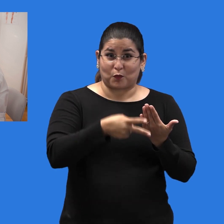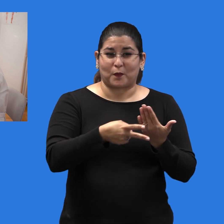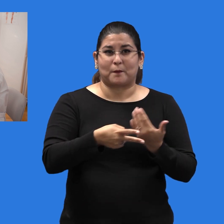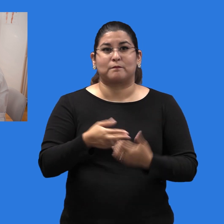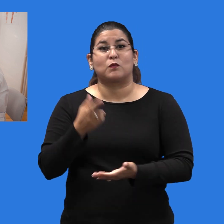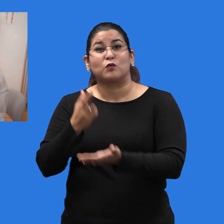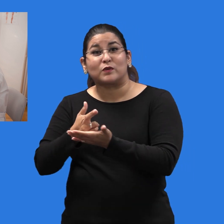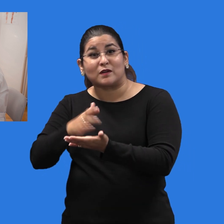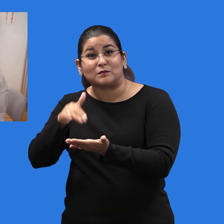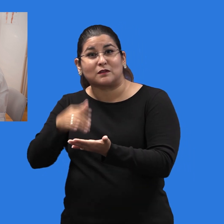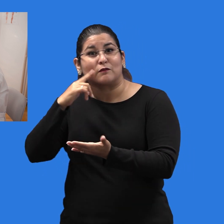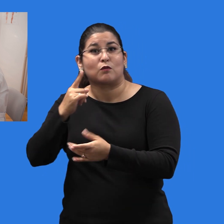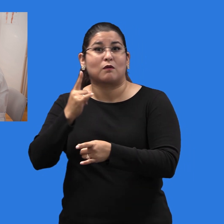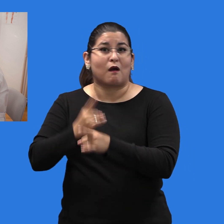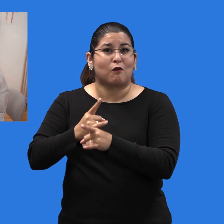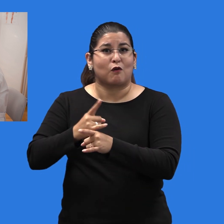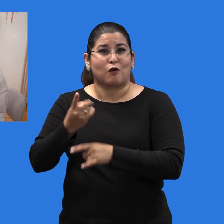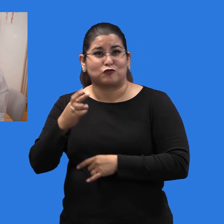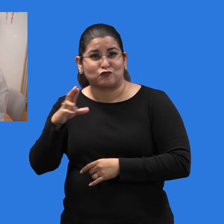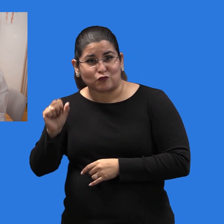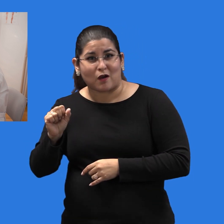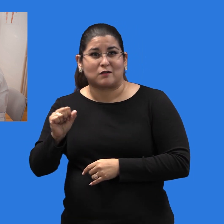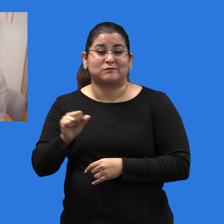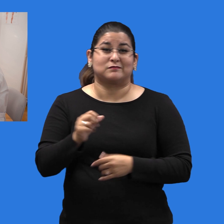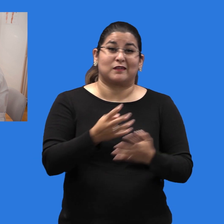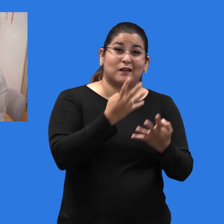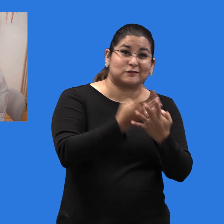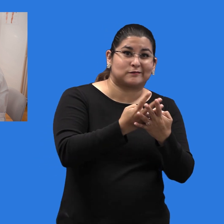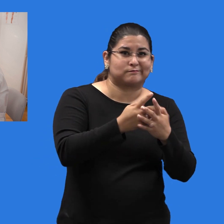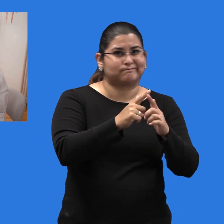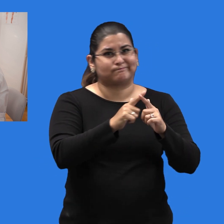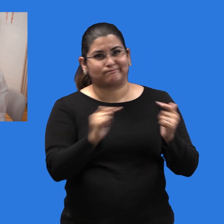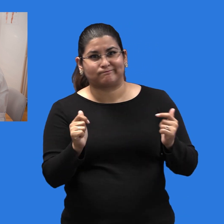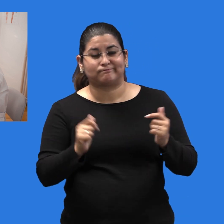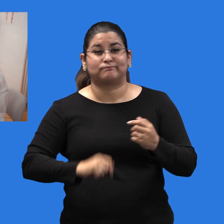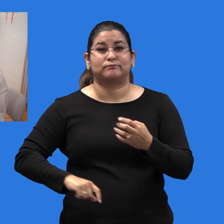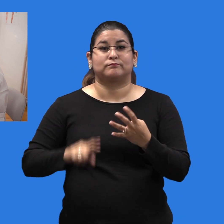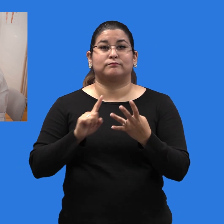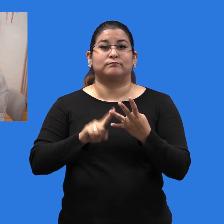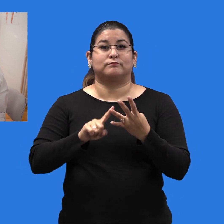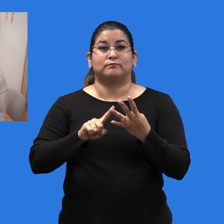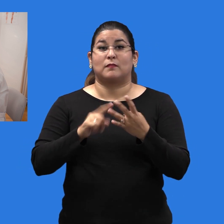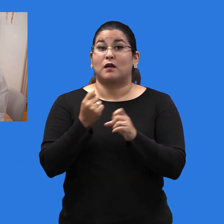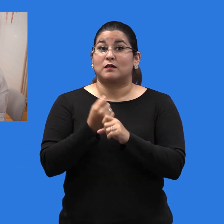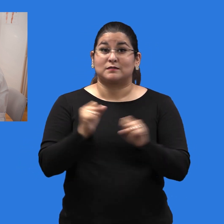comunitarios, programas de servicios de jeringas, centros de tratamiento para el consumo de